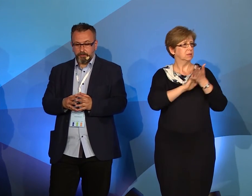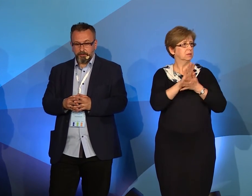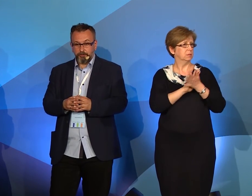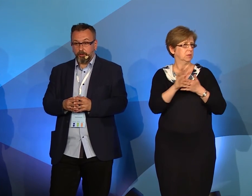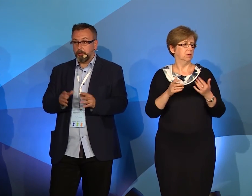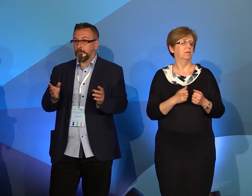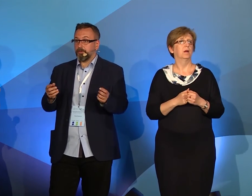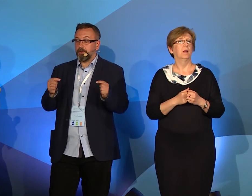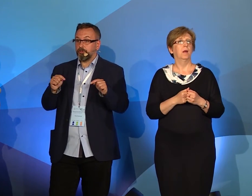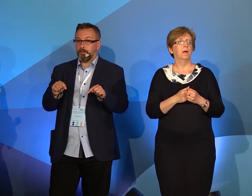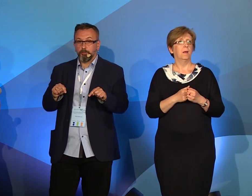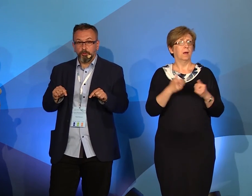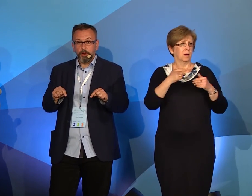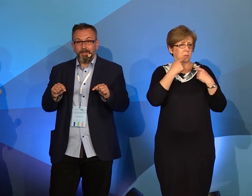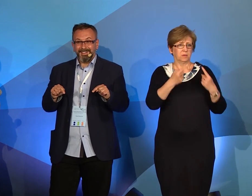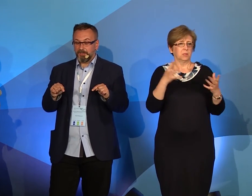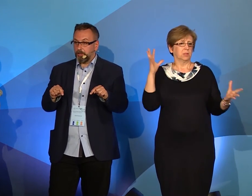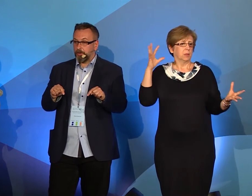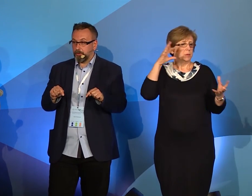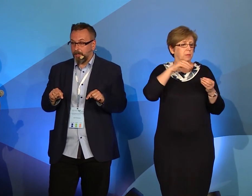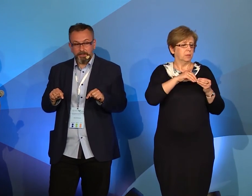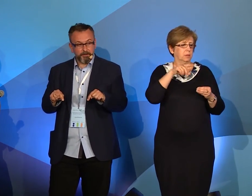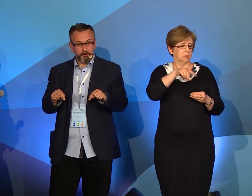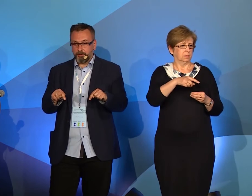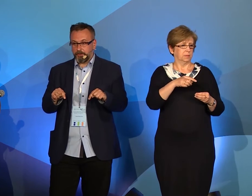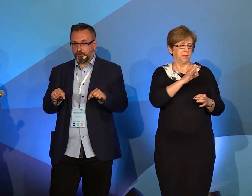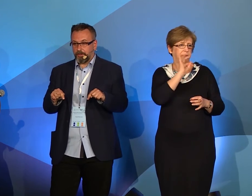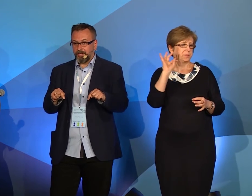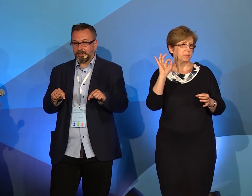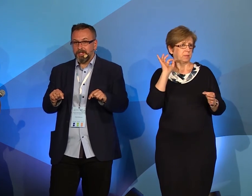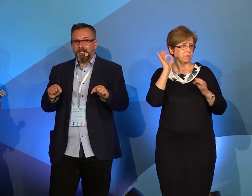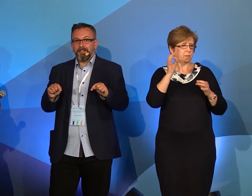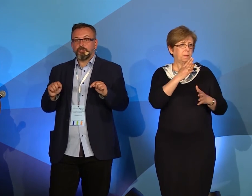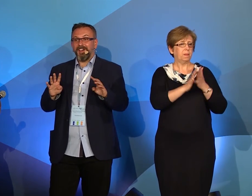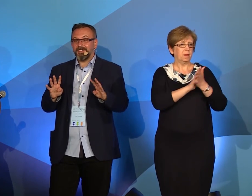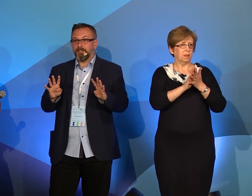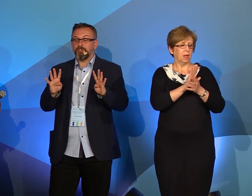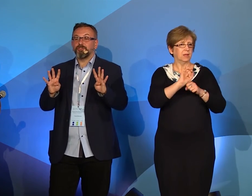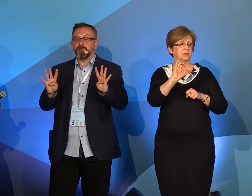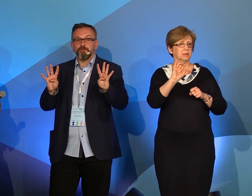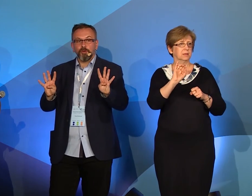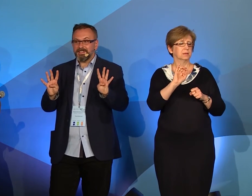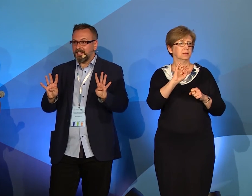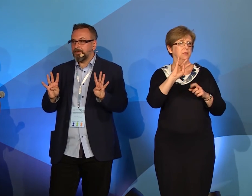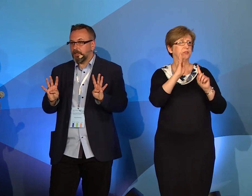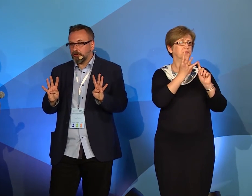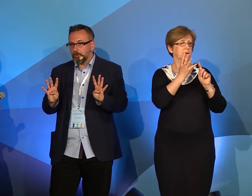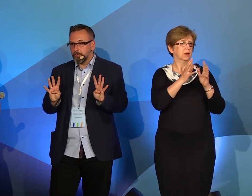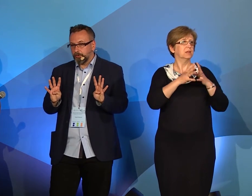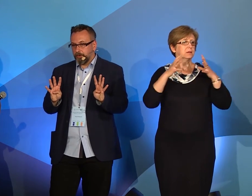zgłaszają, bo muszą Państwo powiedzieć, że ten zbiór danych migowych, który mamy teraz na Uniwersytecie Warszawskim, jest w czwórce największych korpusów